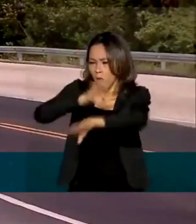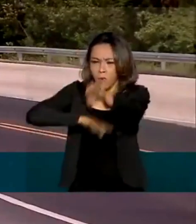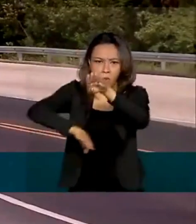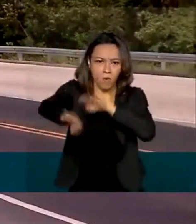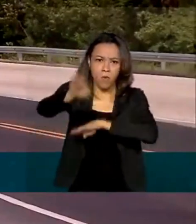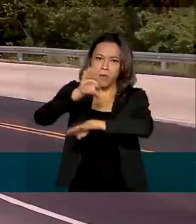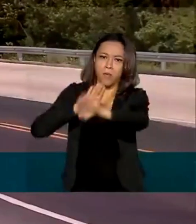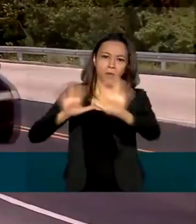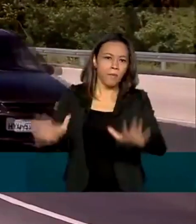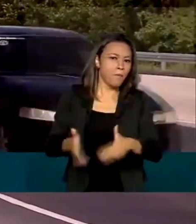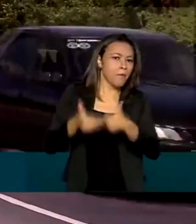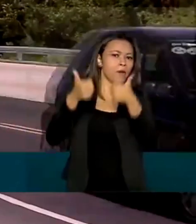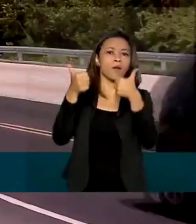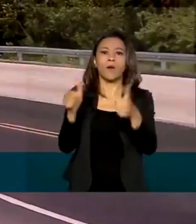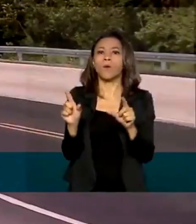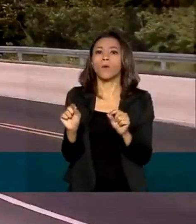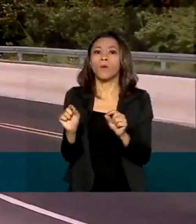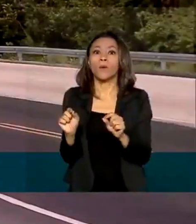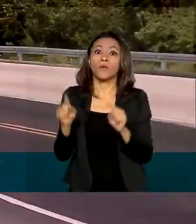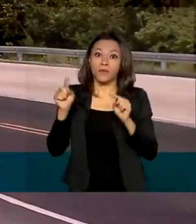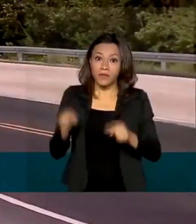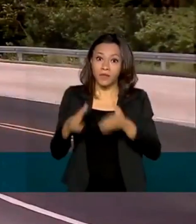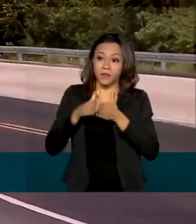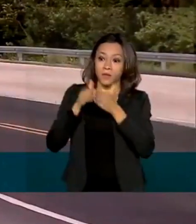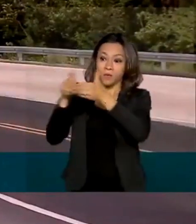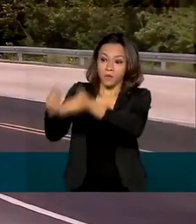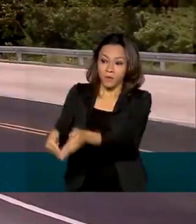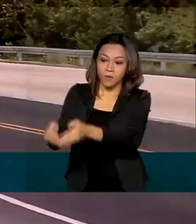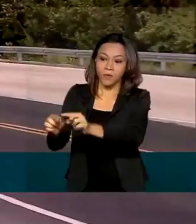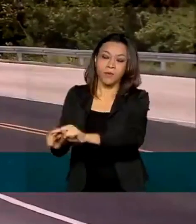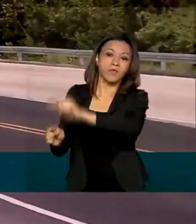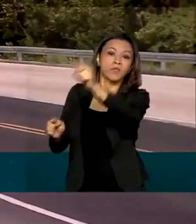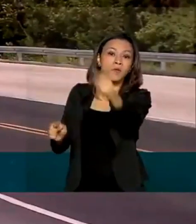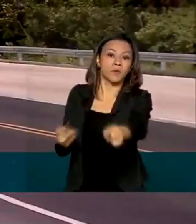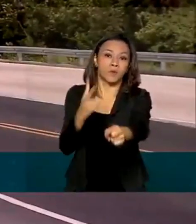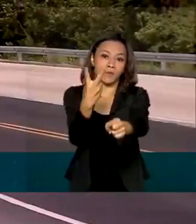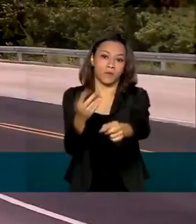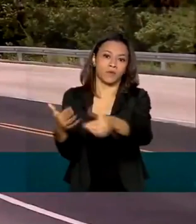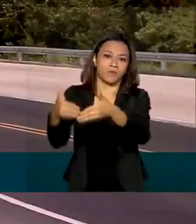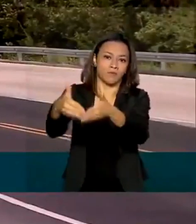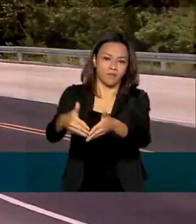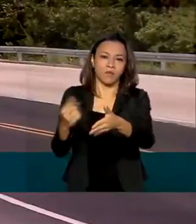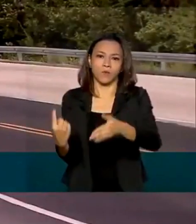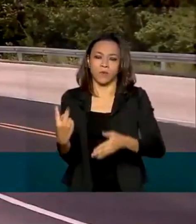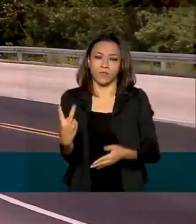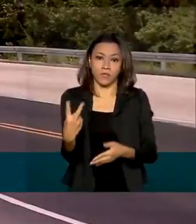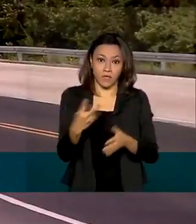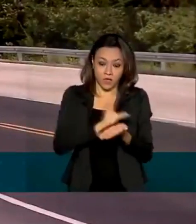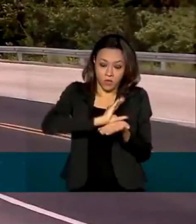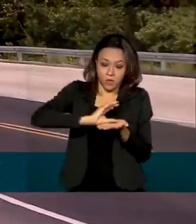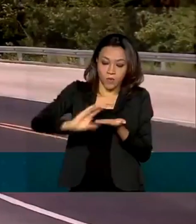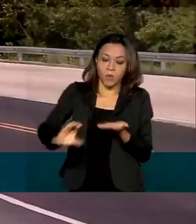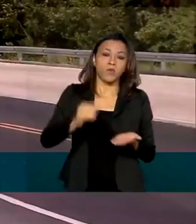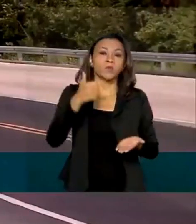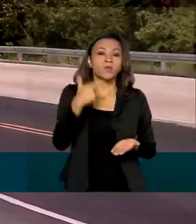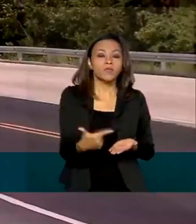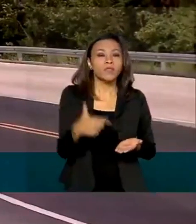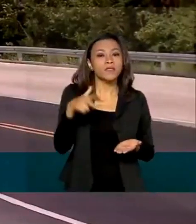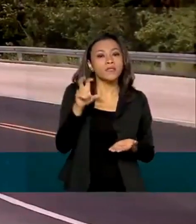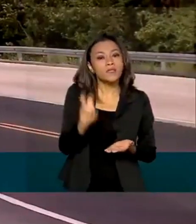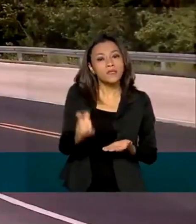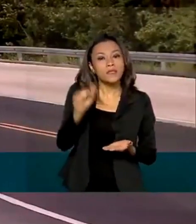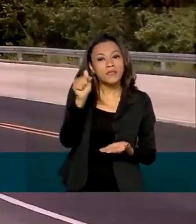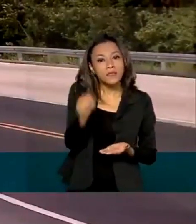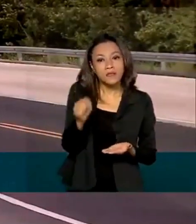levando a uma melhor conexão entre os portos do Pecém e do Mucuripe. O investimento é de 257